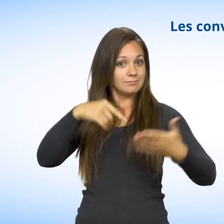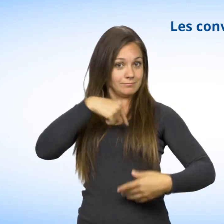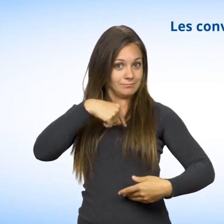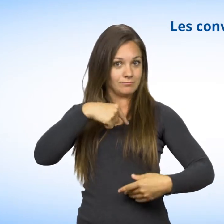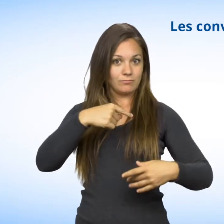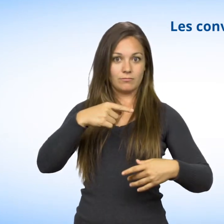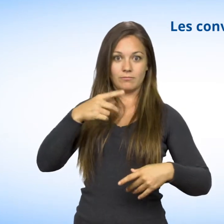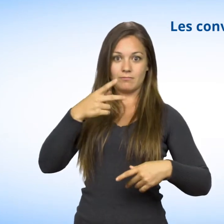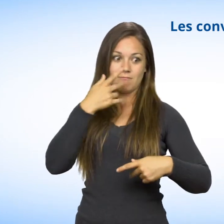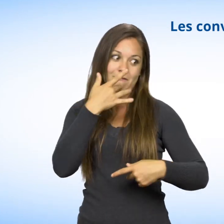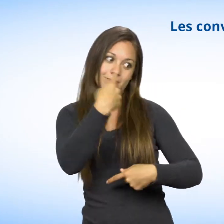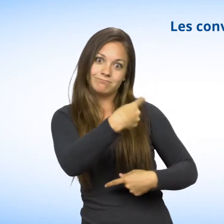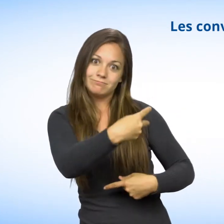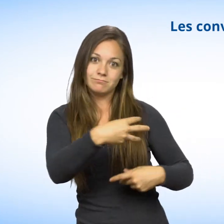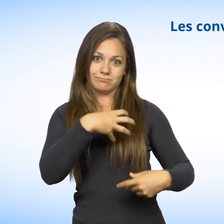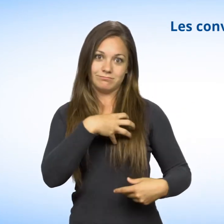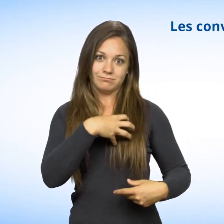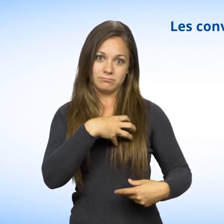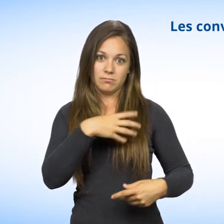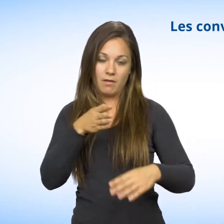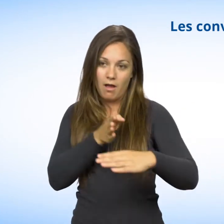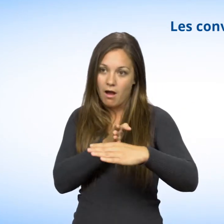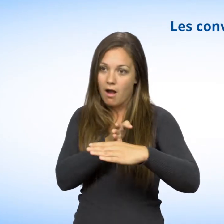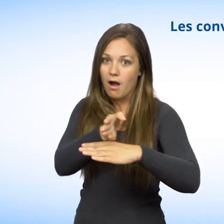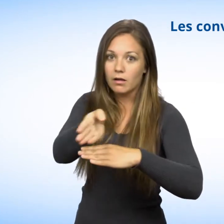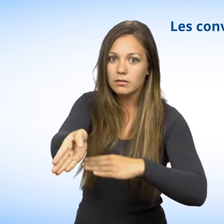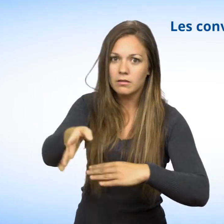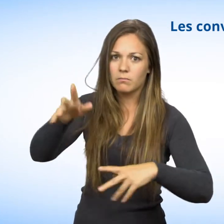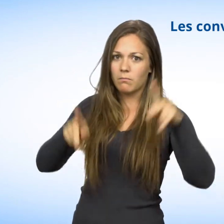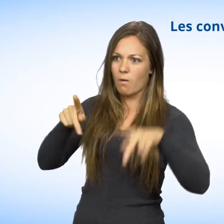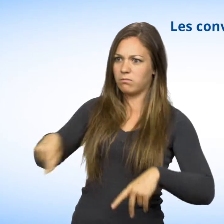que ce soit une épinglette, un macaron ou un collant.